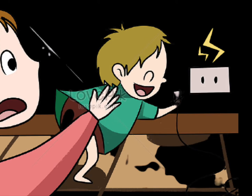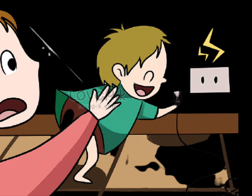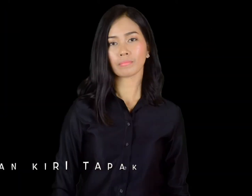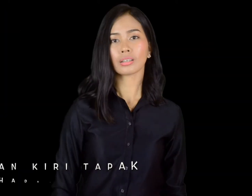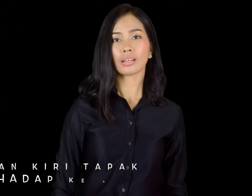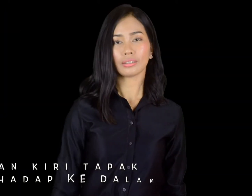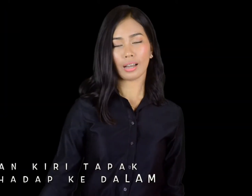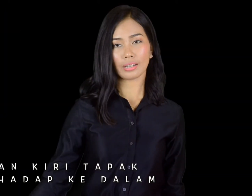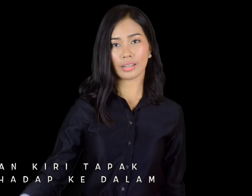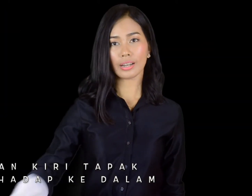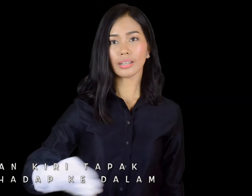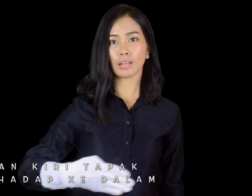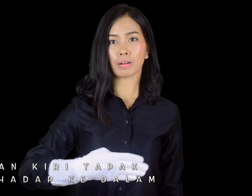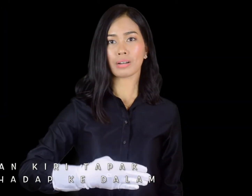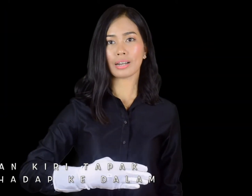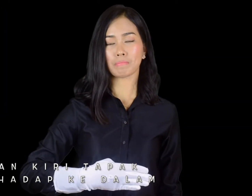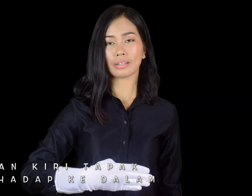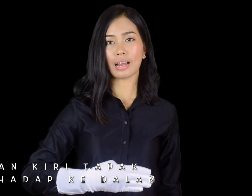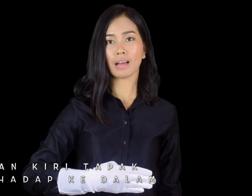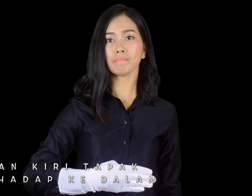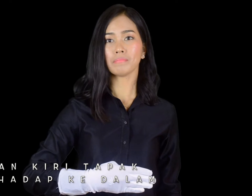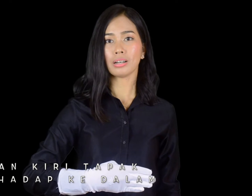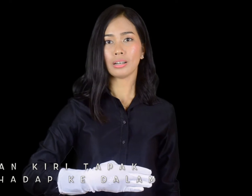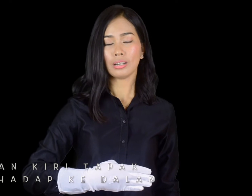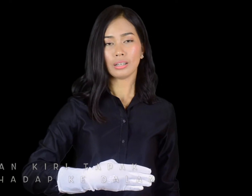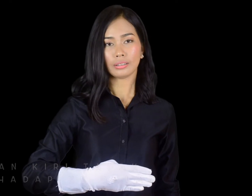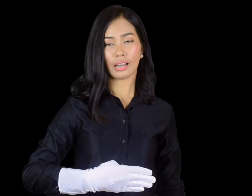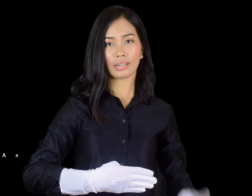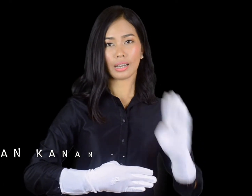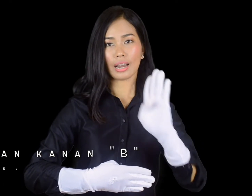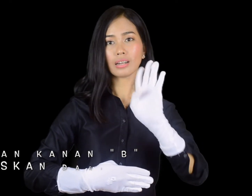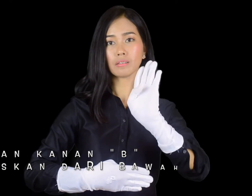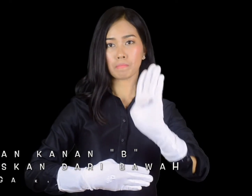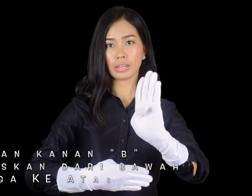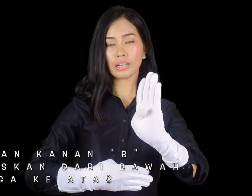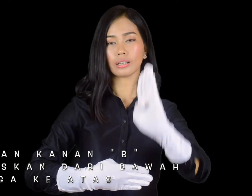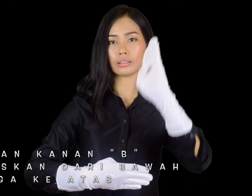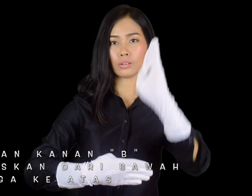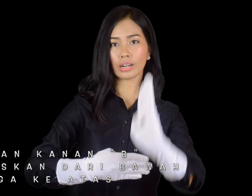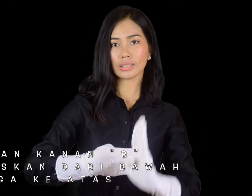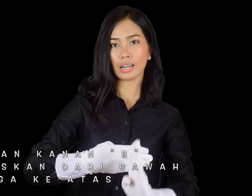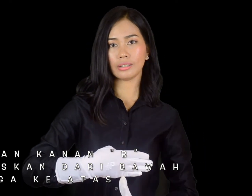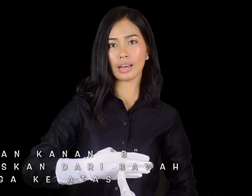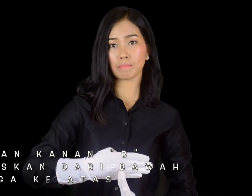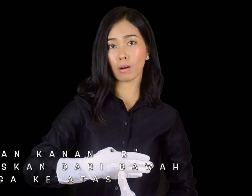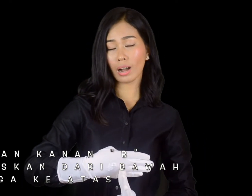Tangan kiri, tapak menghadap ke dalam. Tangan kanan B, goreskan dari bawah